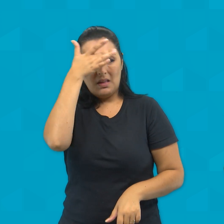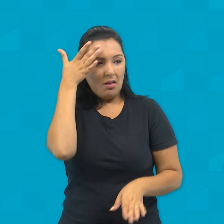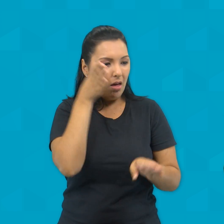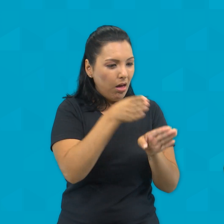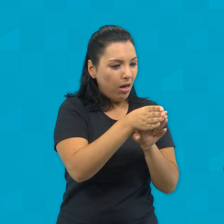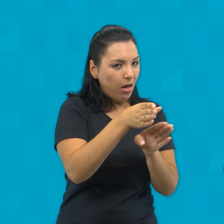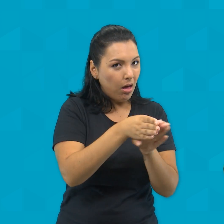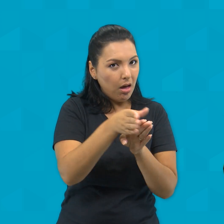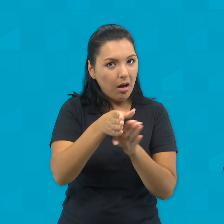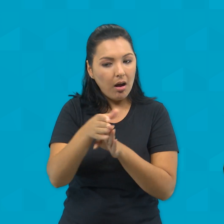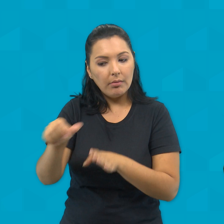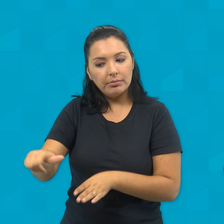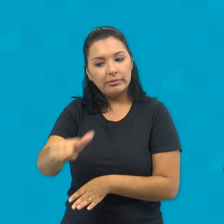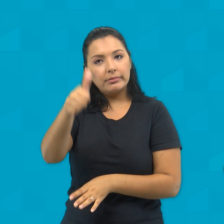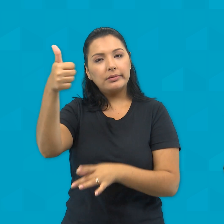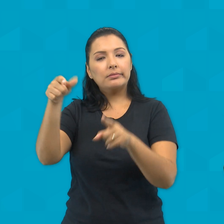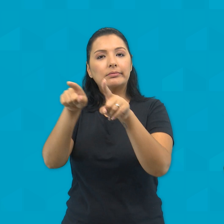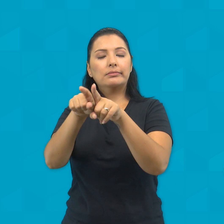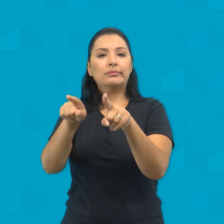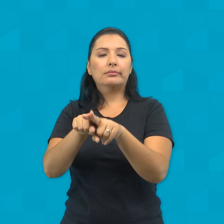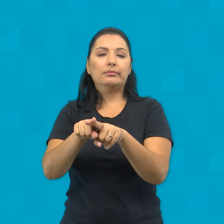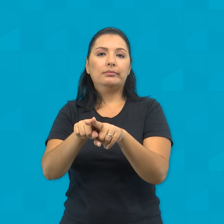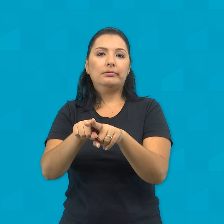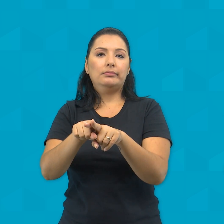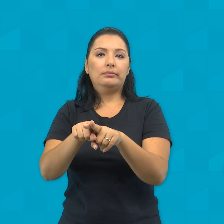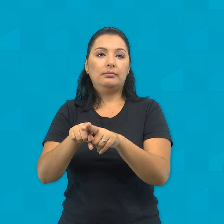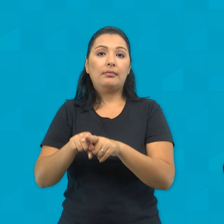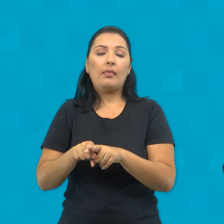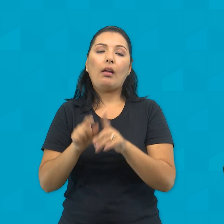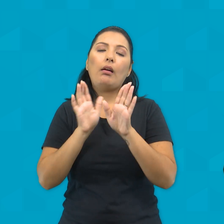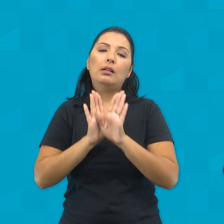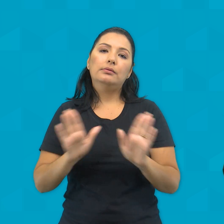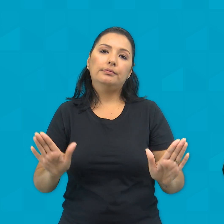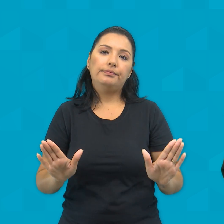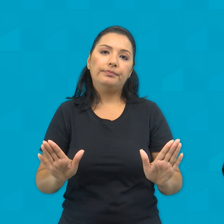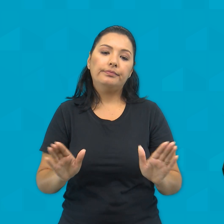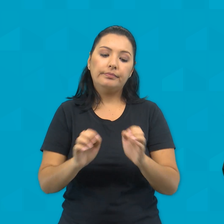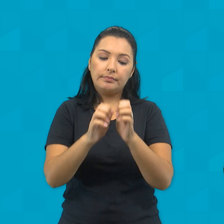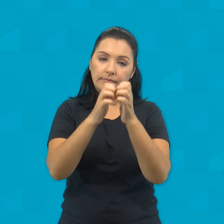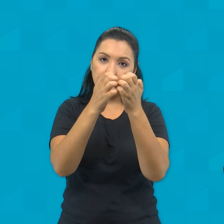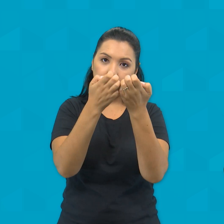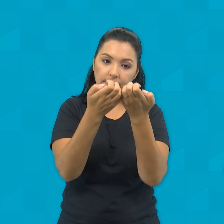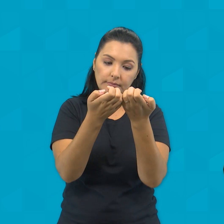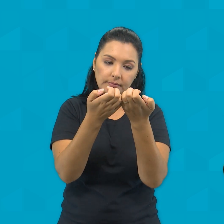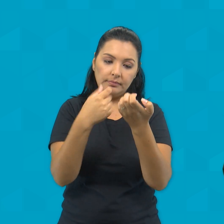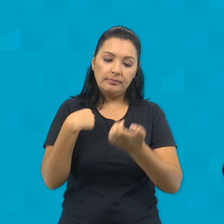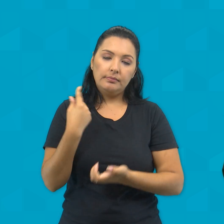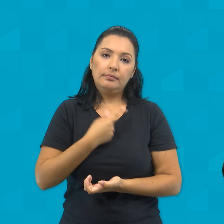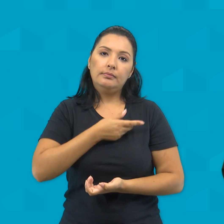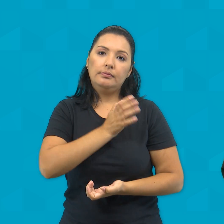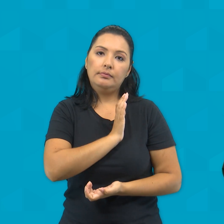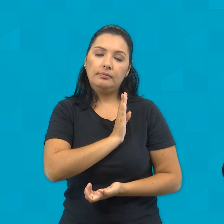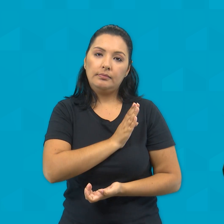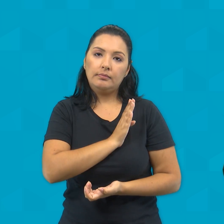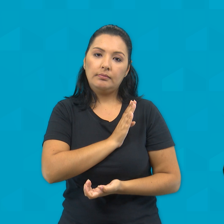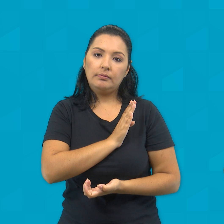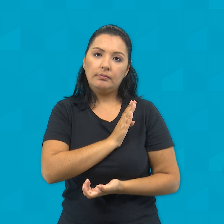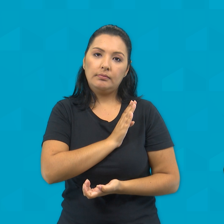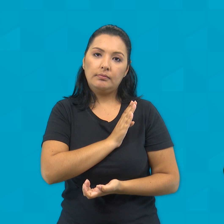a serem melhores também. Enfim, o Evangelho diz que nosso coração é como um vaso onde se guardam